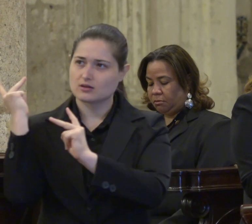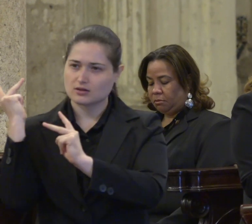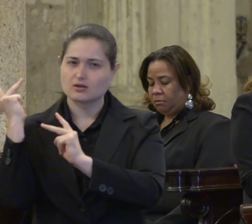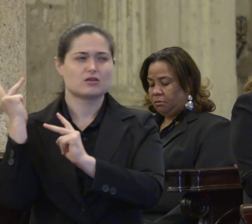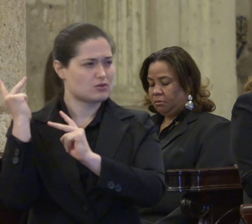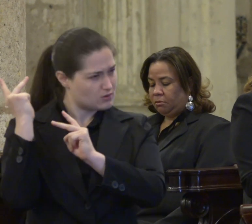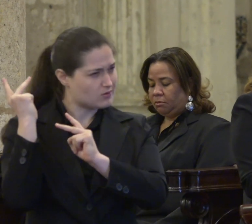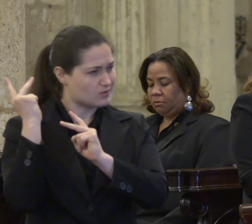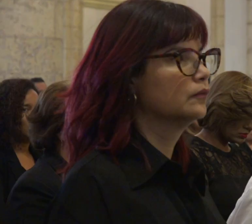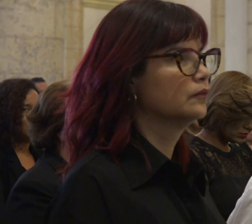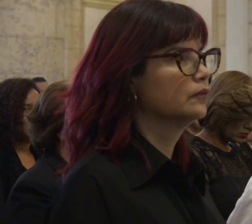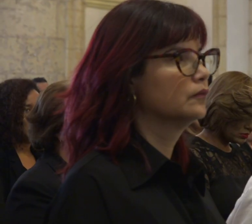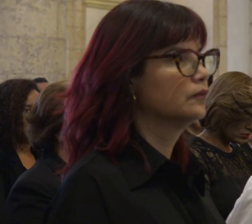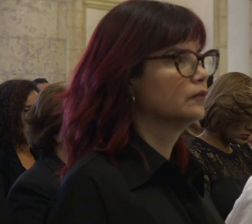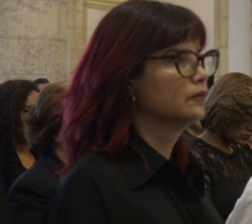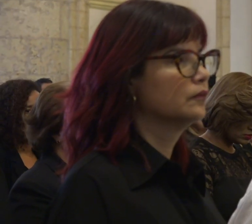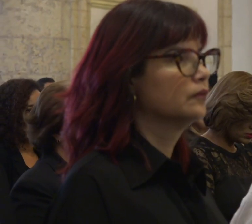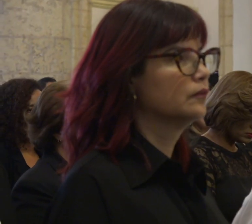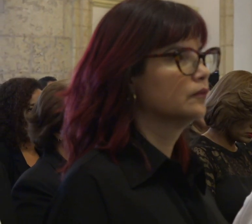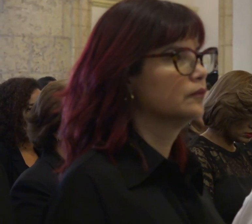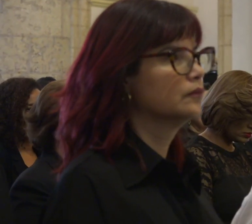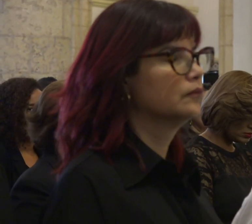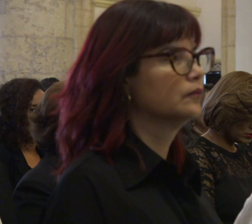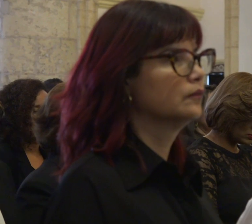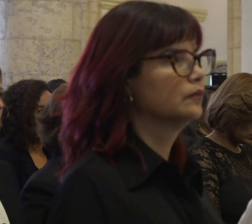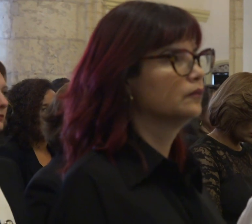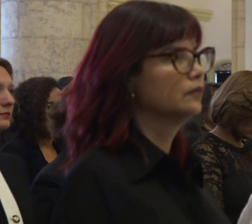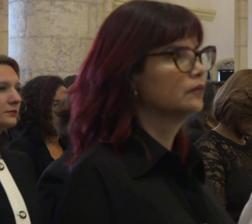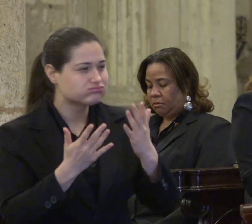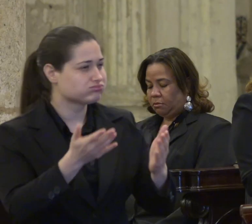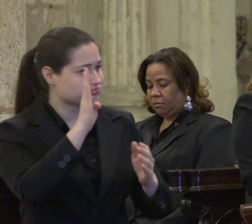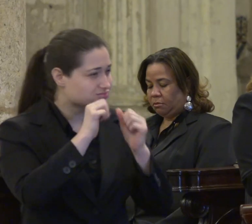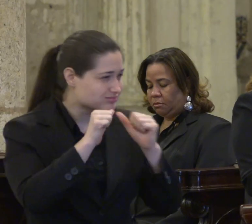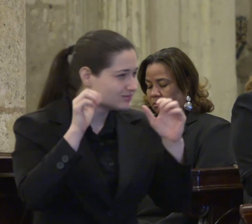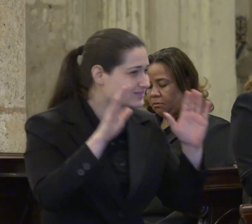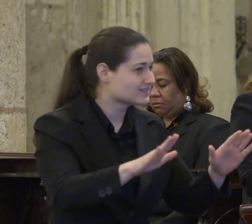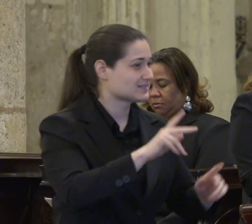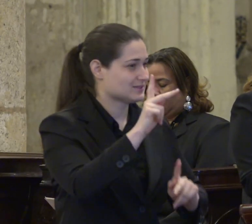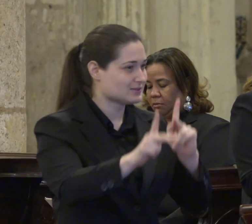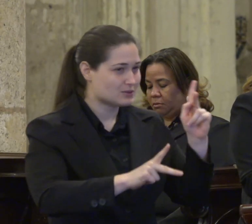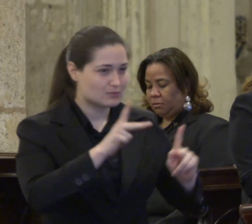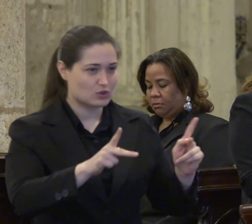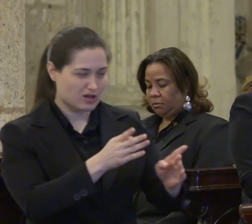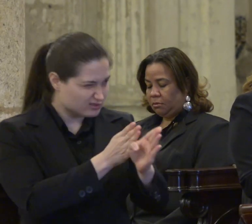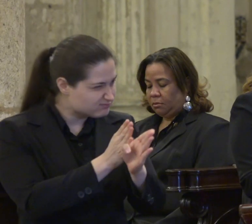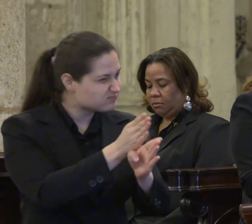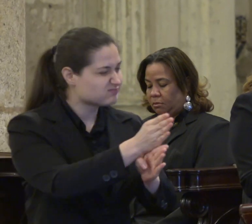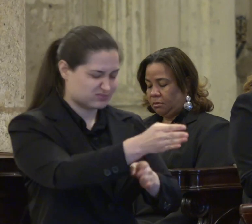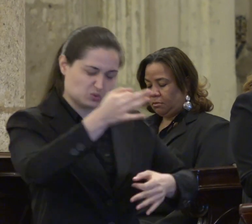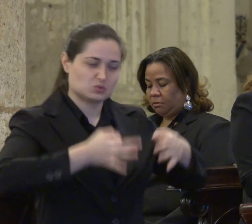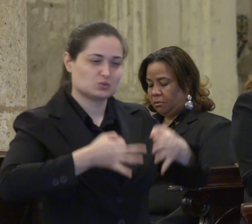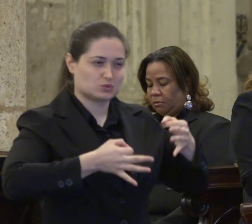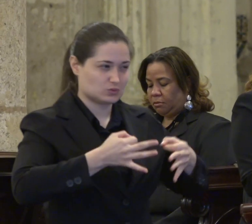bíblico de bienaventurados, lo que tienen hambre y sed de justicia porque